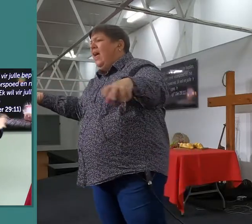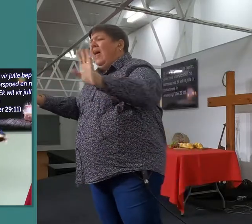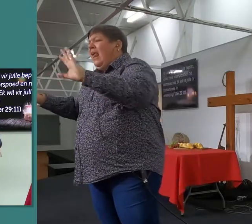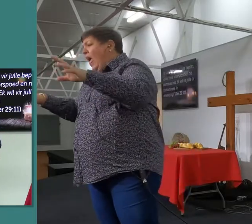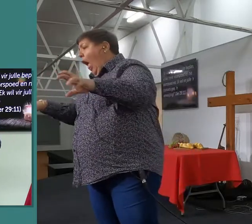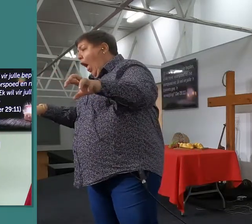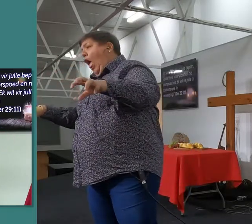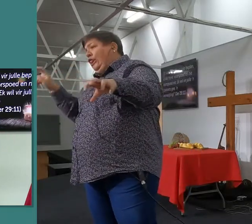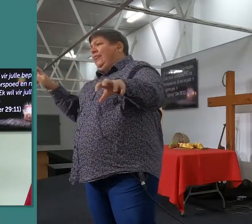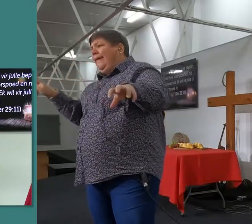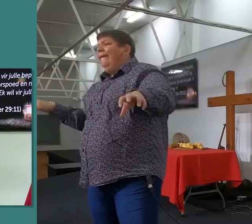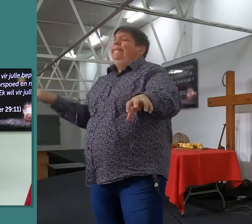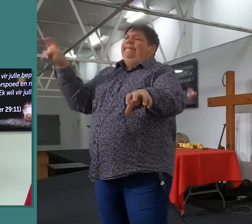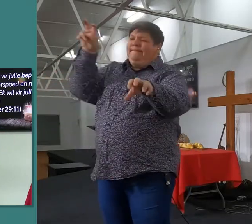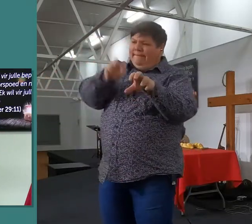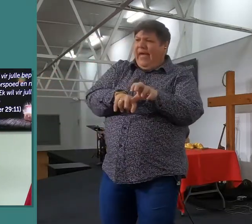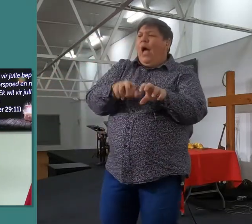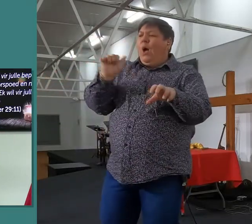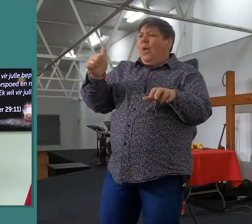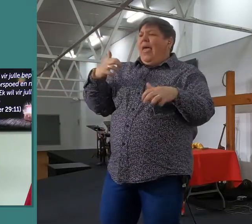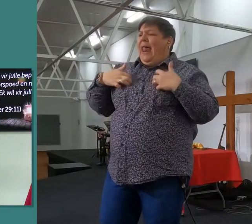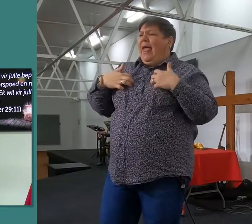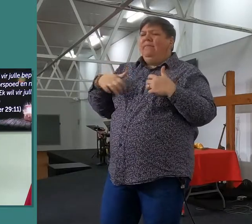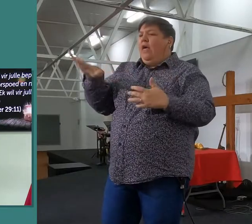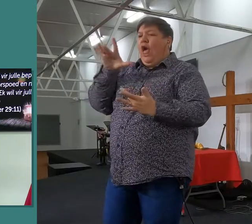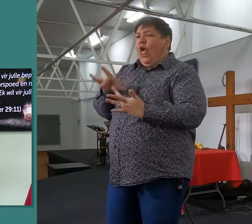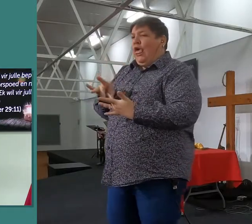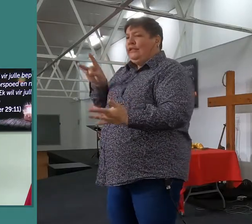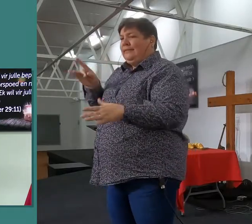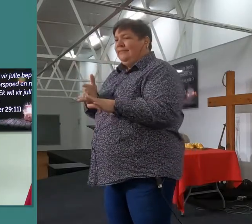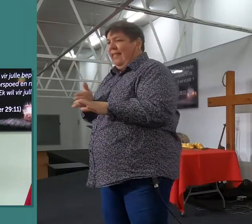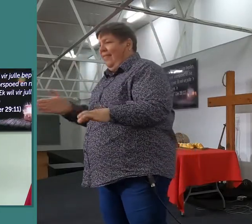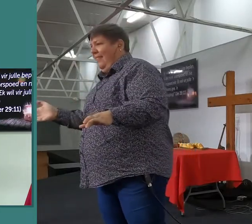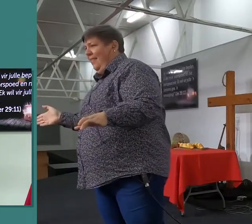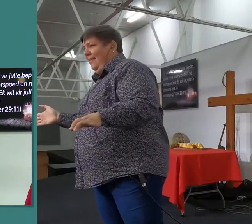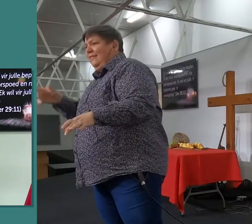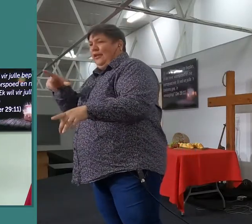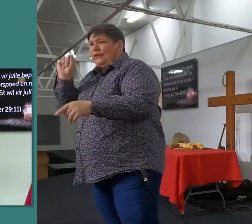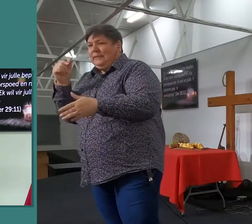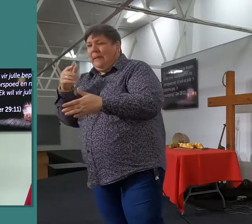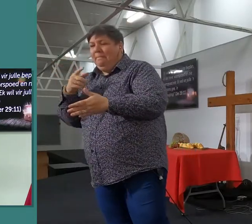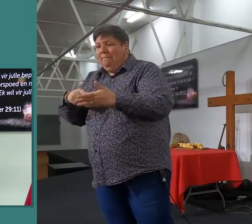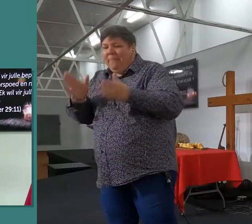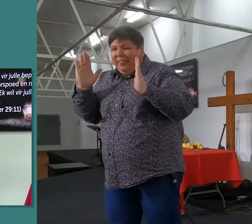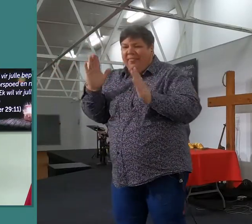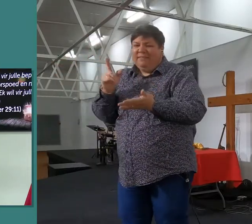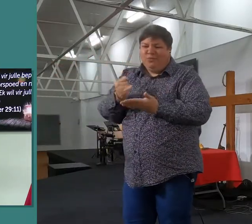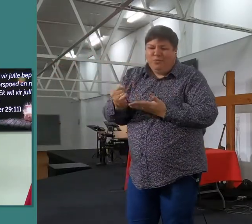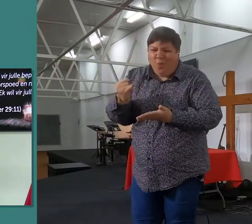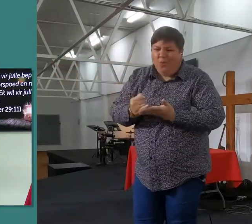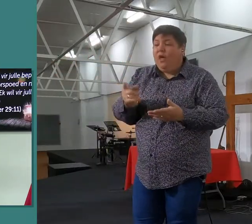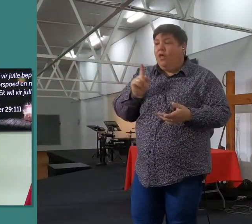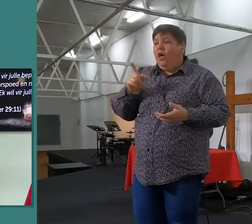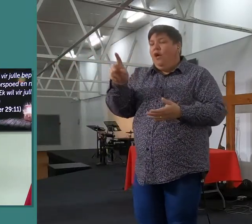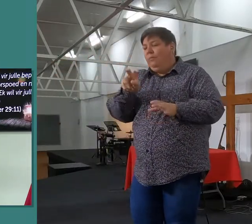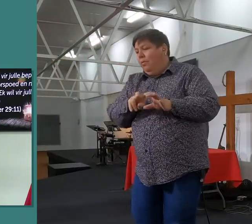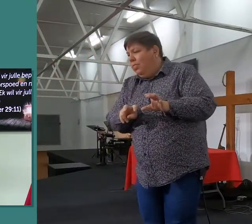vir jy wil hee, maar as gevolg van jy eie kies, as gevolg van die eie sonde wat jy kies, die pad wat jy kies van sonde, maak het jy hierdie kant is. En dit is baie keer so,